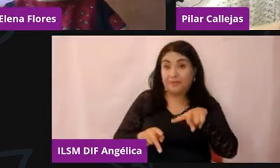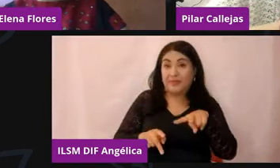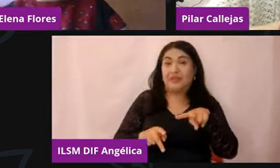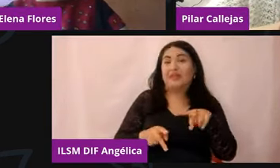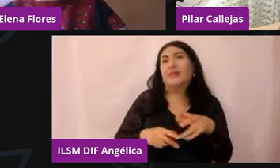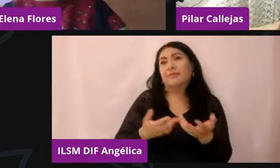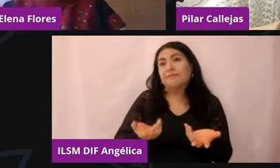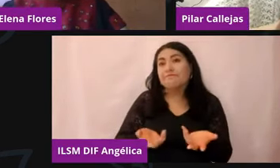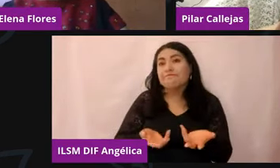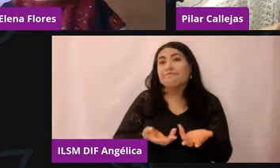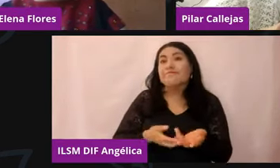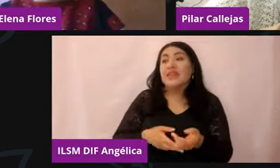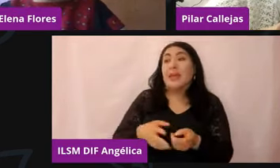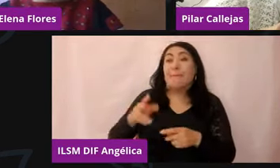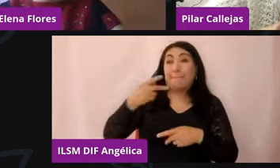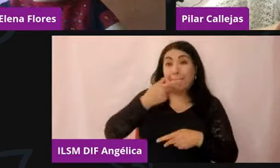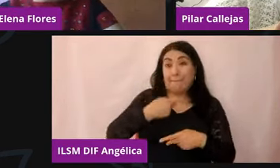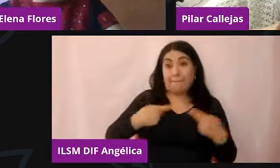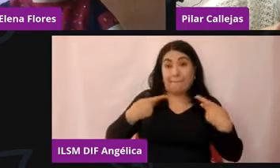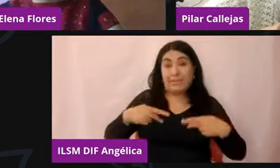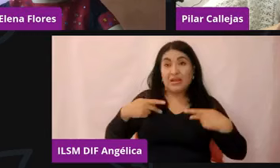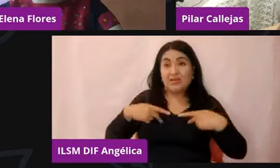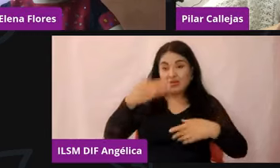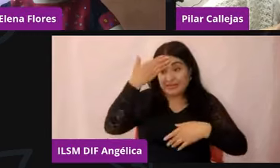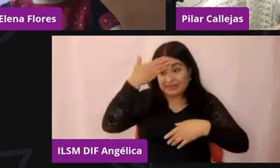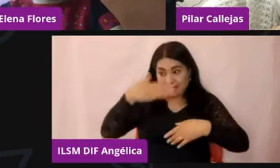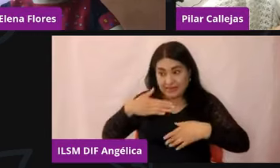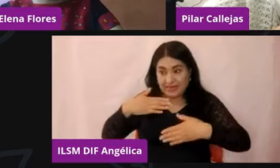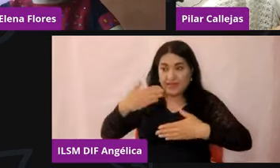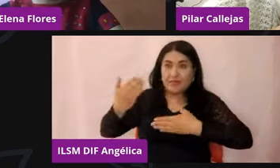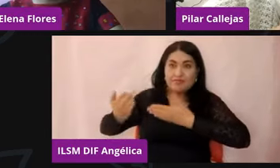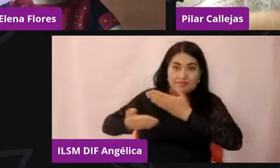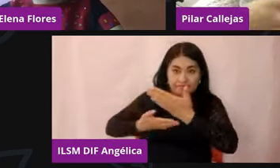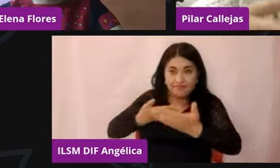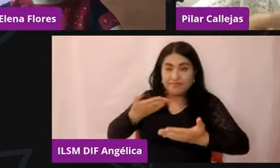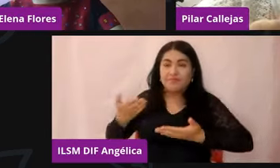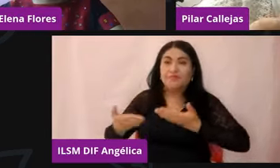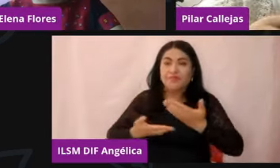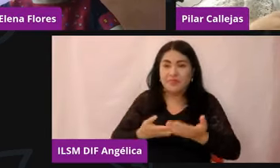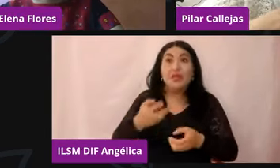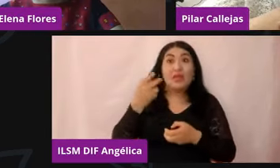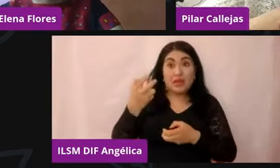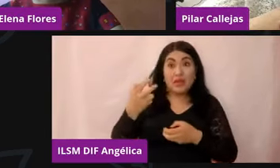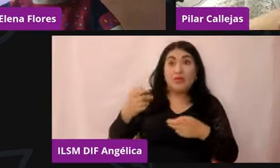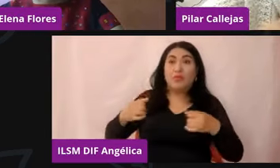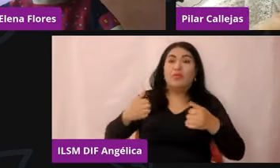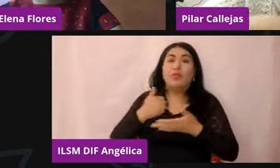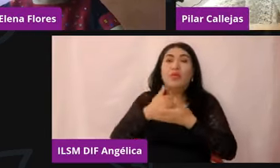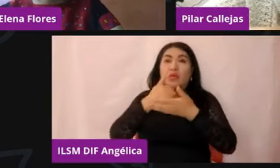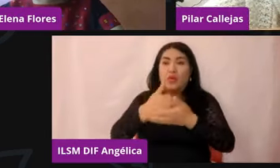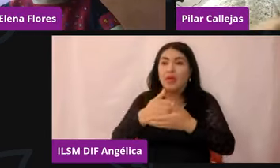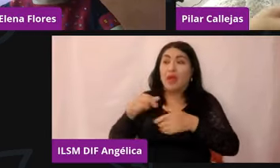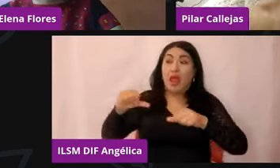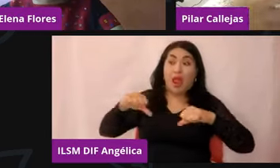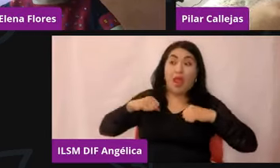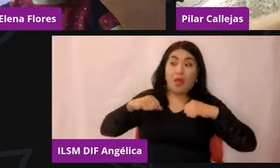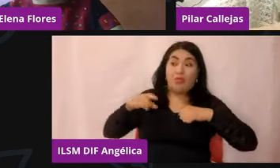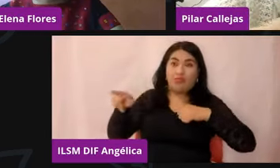saber socializar o socializar va a permitir que el adolescente adquiera habilidades fuera de la familia que incluso